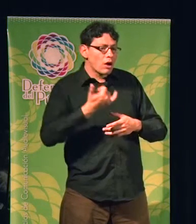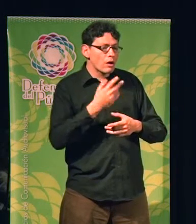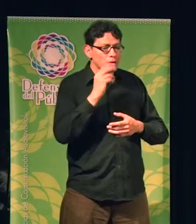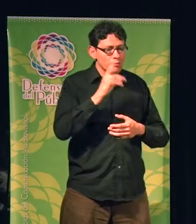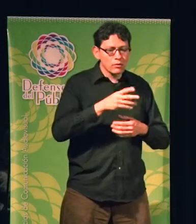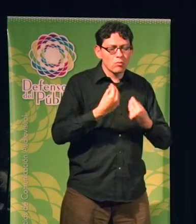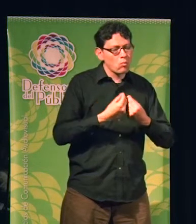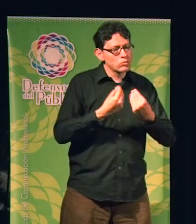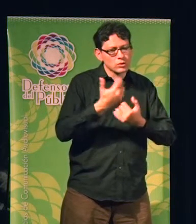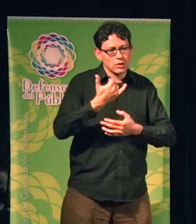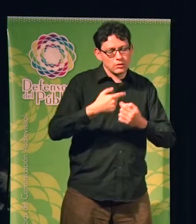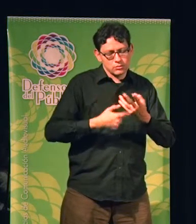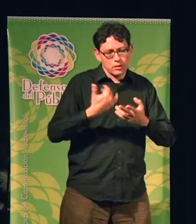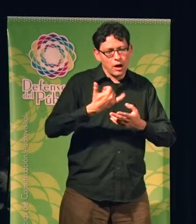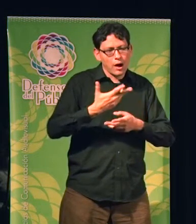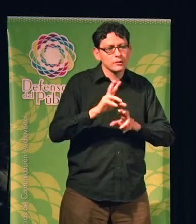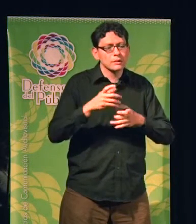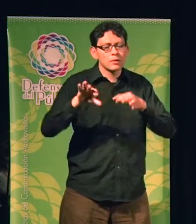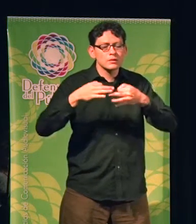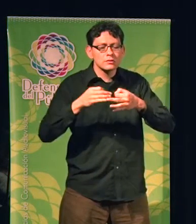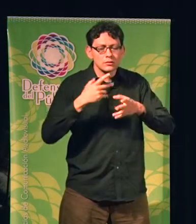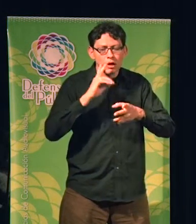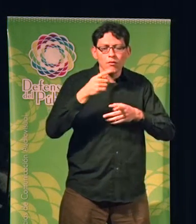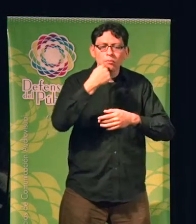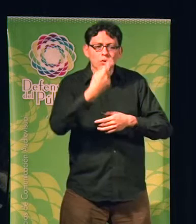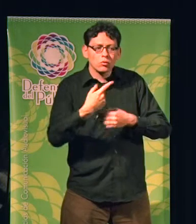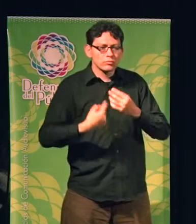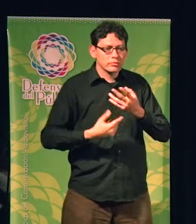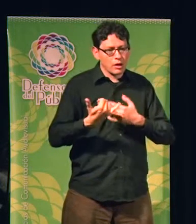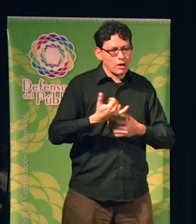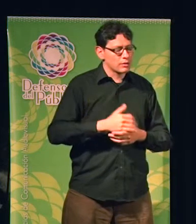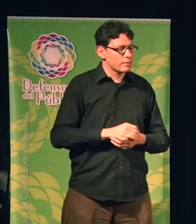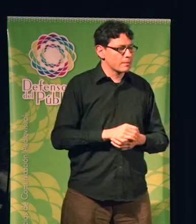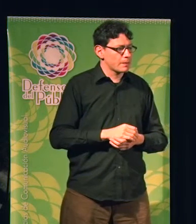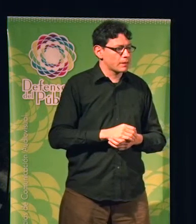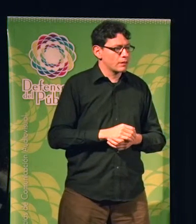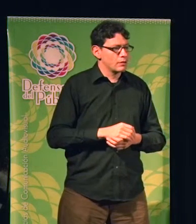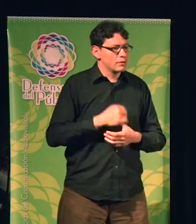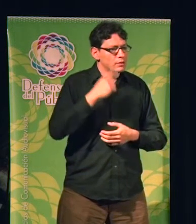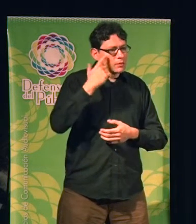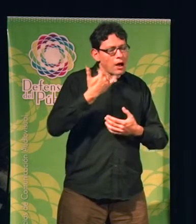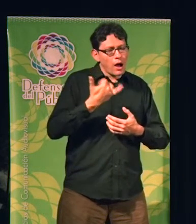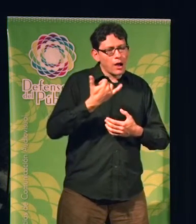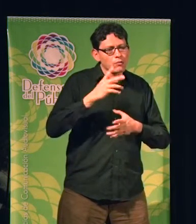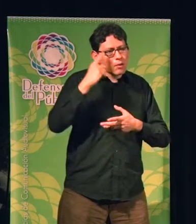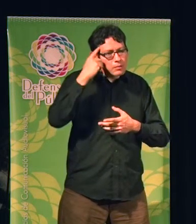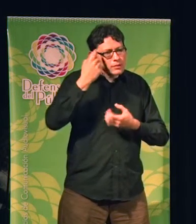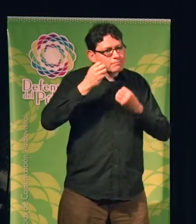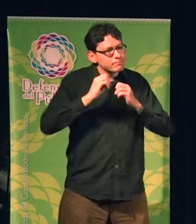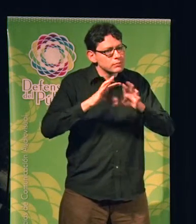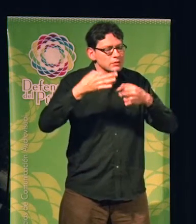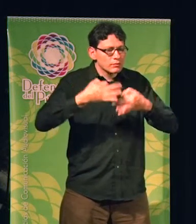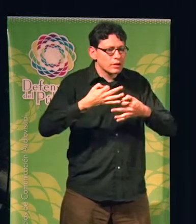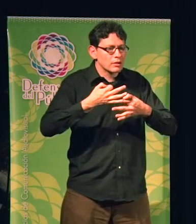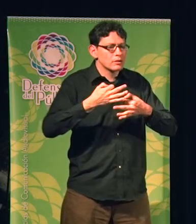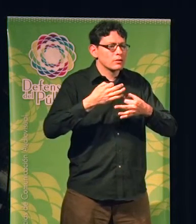esa suerte. Y creo que tenemos que empezar a pensar, y a lo mejor con la ayuda de la